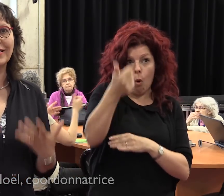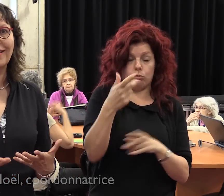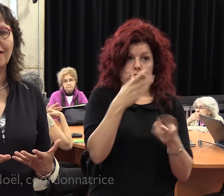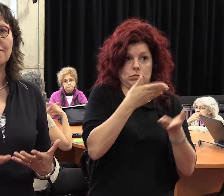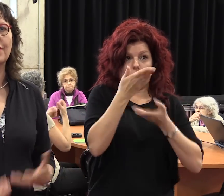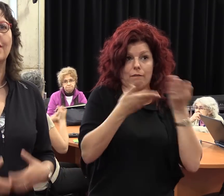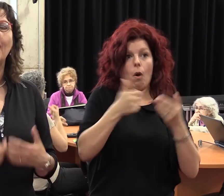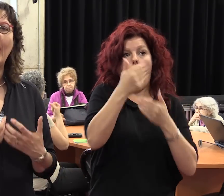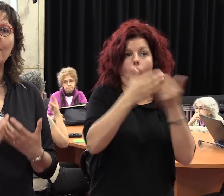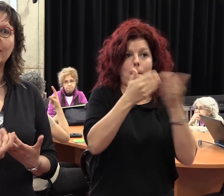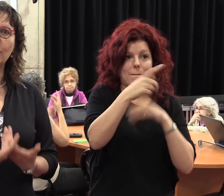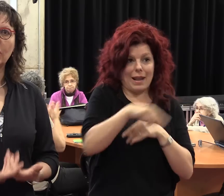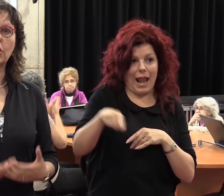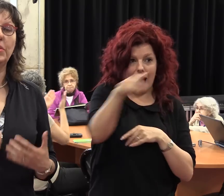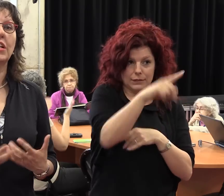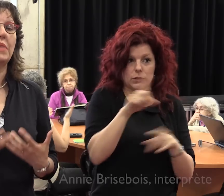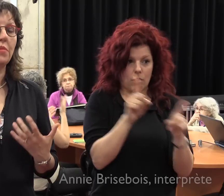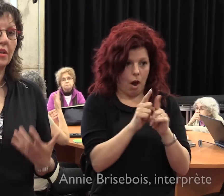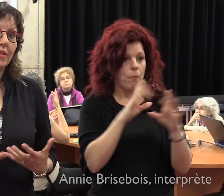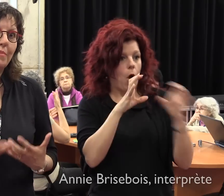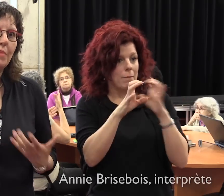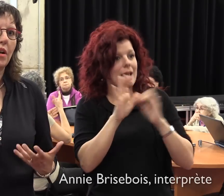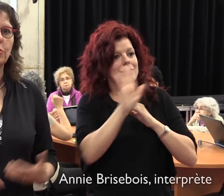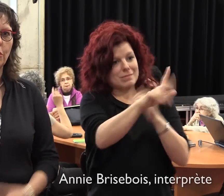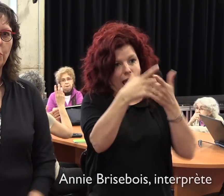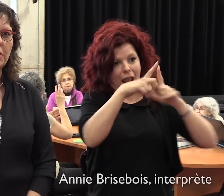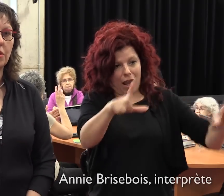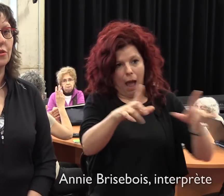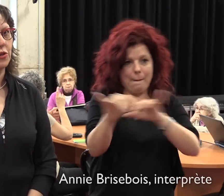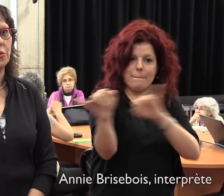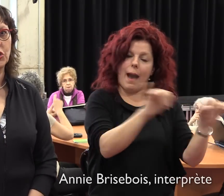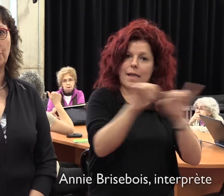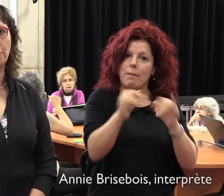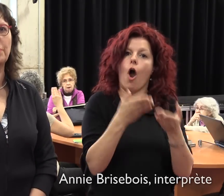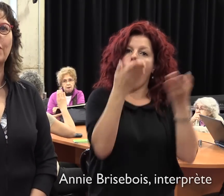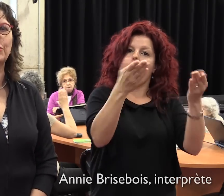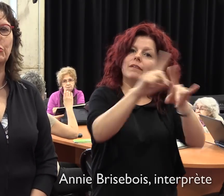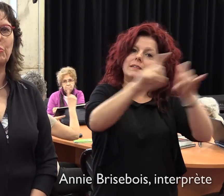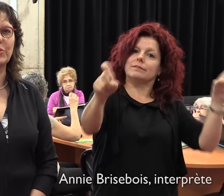sa langue, avec des gens qui communiquent la même langue que lui. Donc, chapeau et bravo à tout le monde.